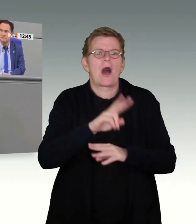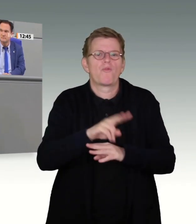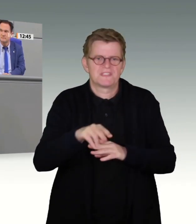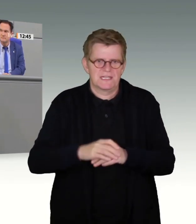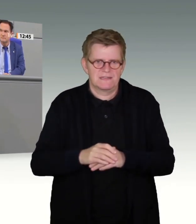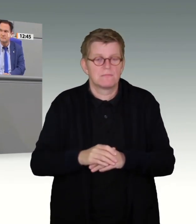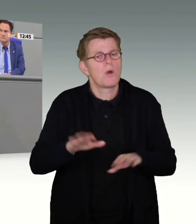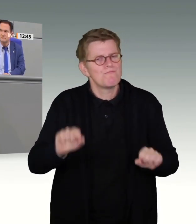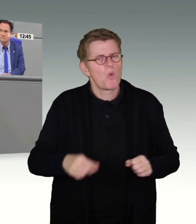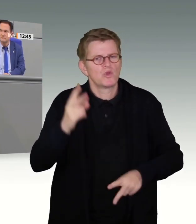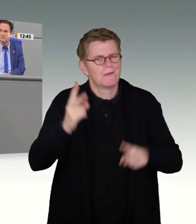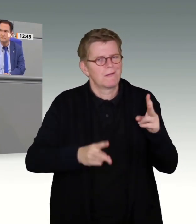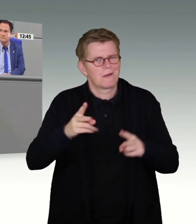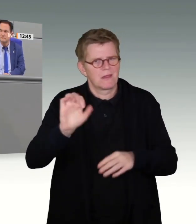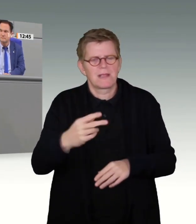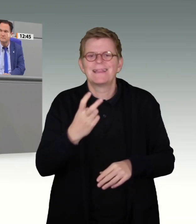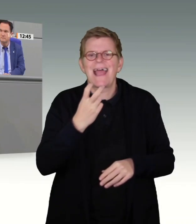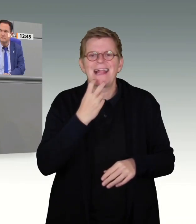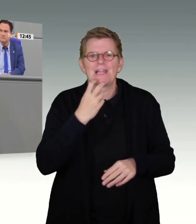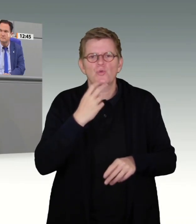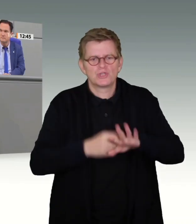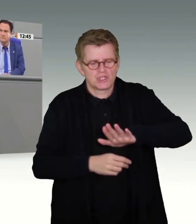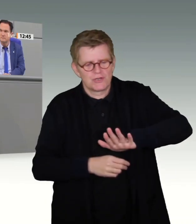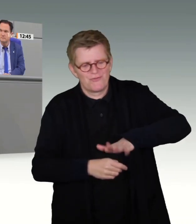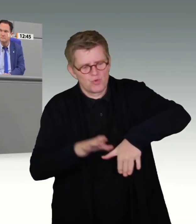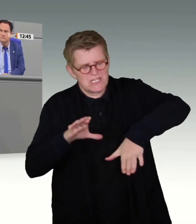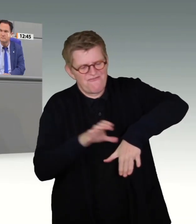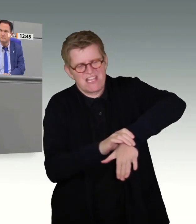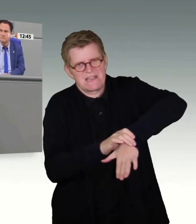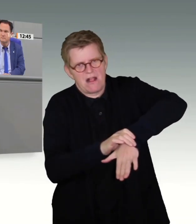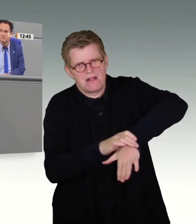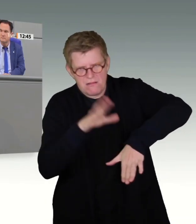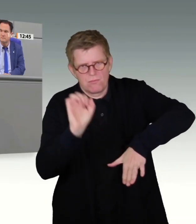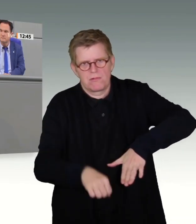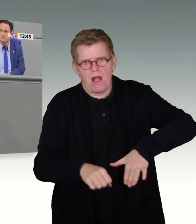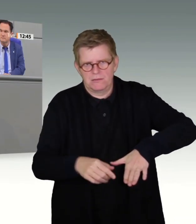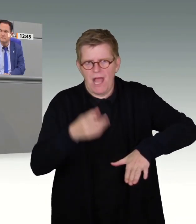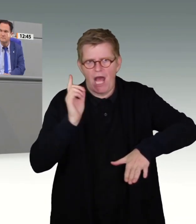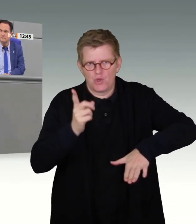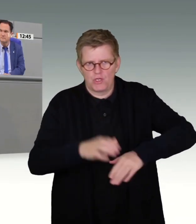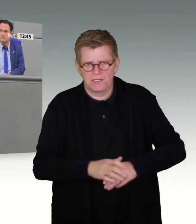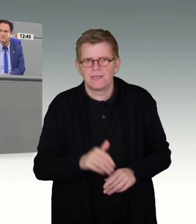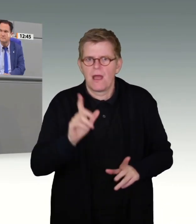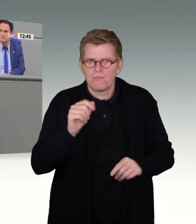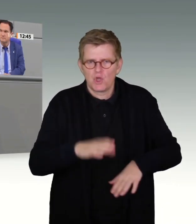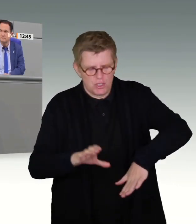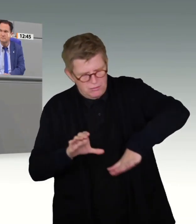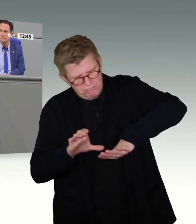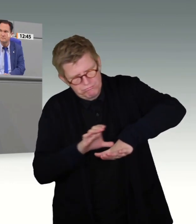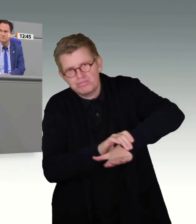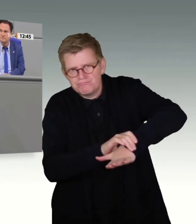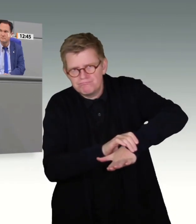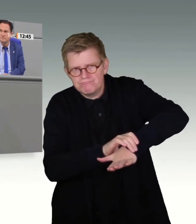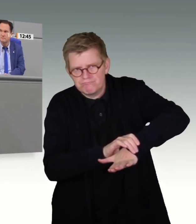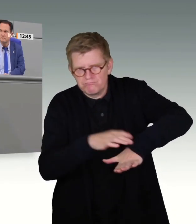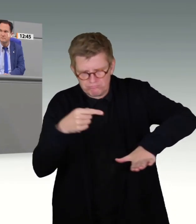die Anwendung einer sogenannten elektronischen Fußfessel anordnen. Der Entlassene wird mit einem Peilsender ausgestattet, den er